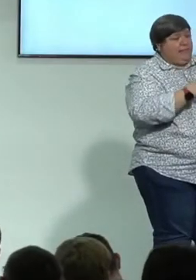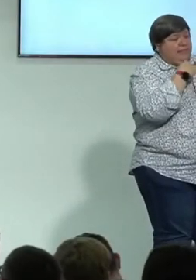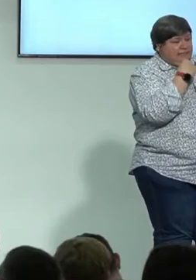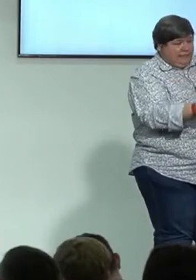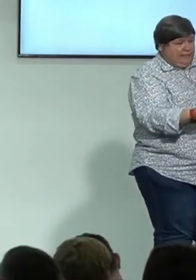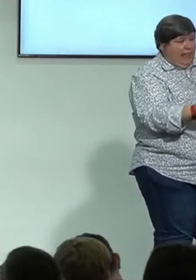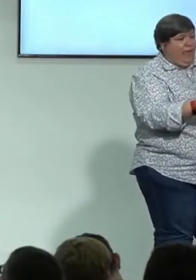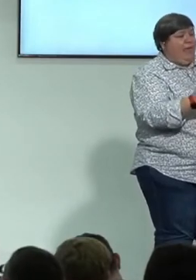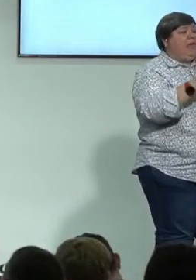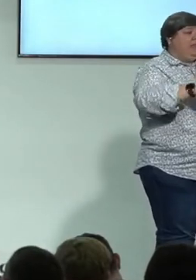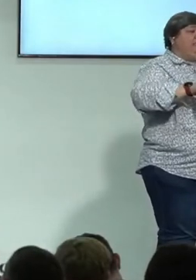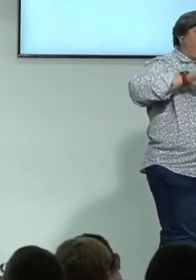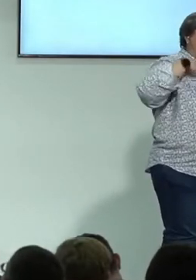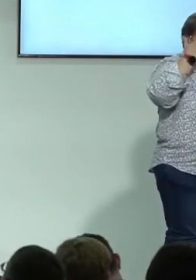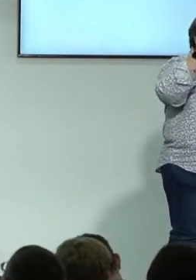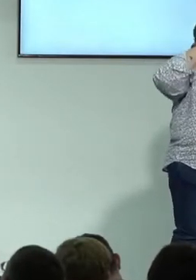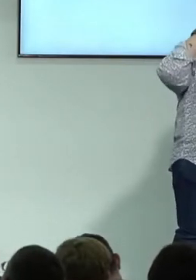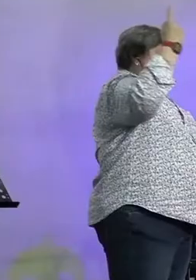sê, is klaar,